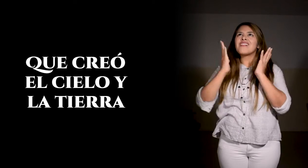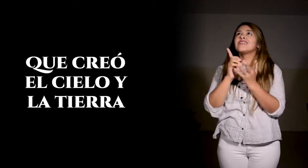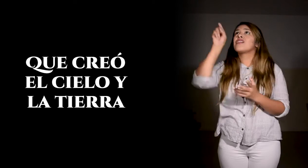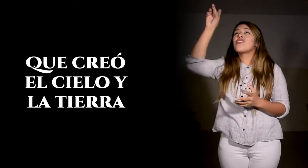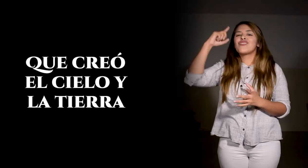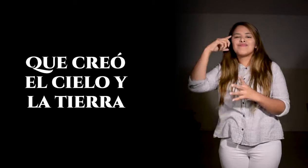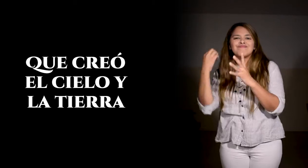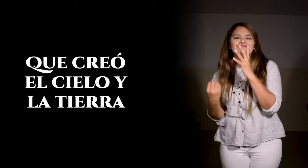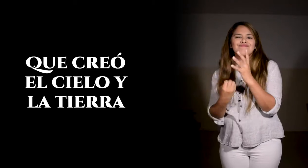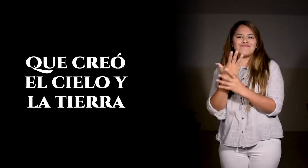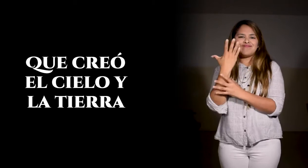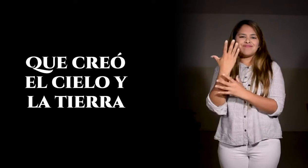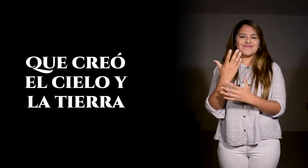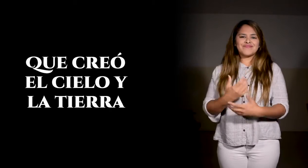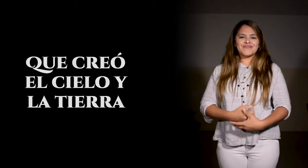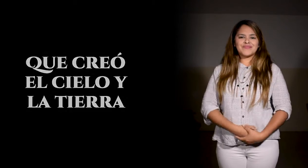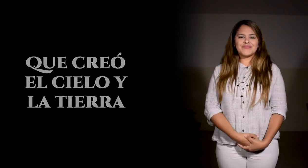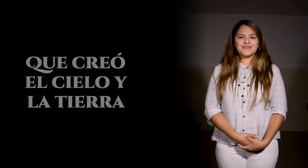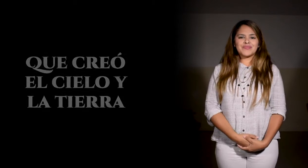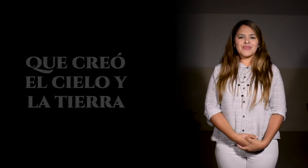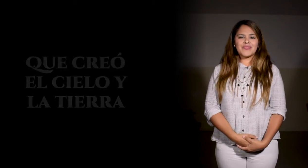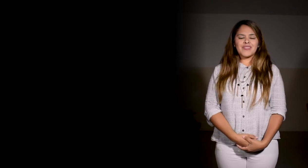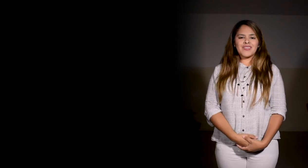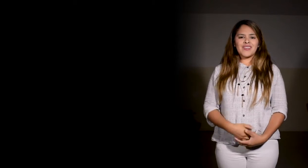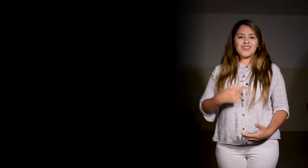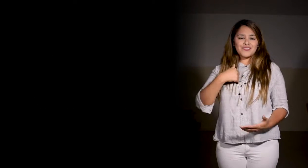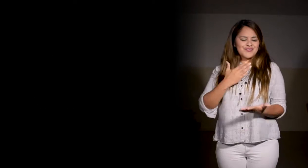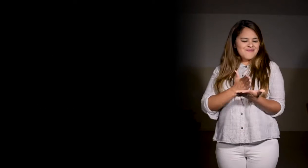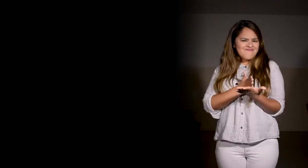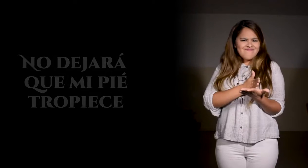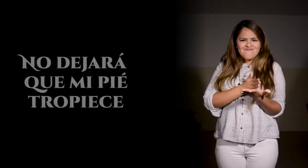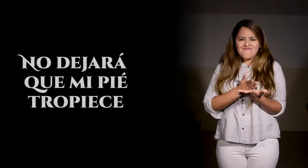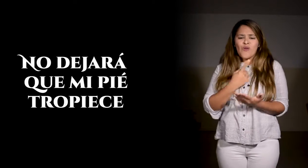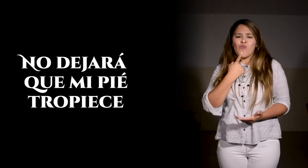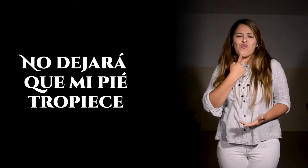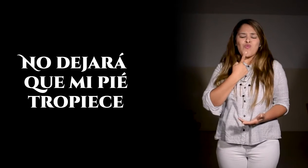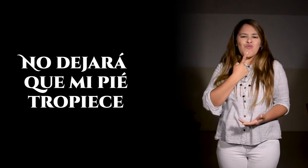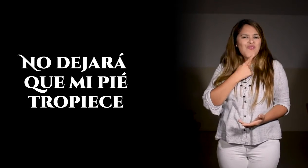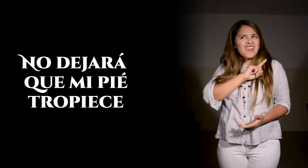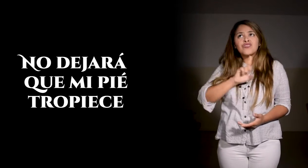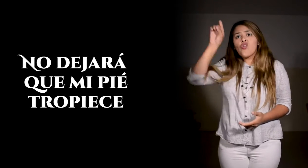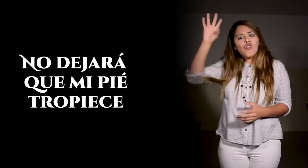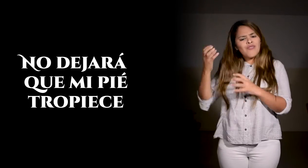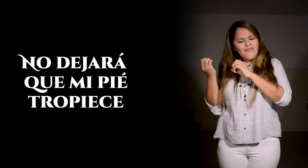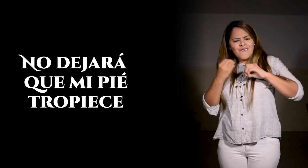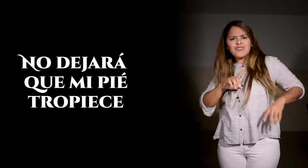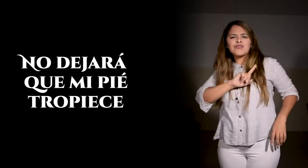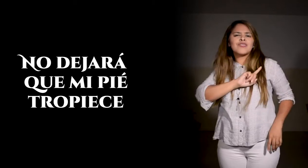y la tierra. No dejará que mi pie tropiece,